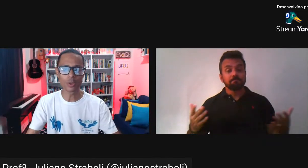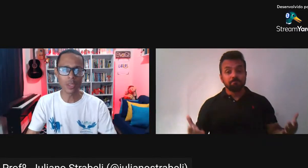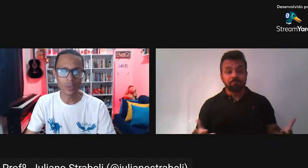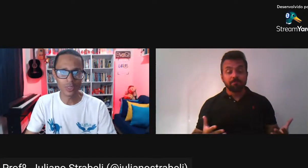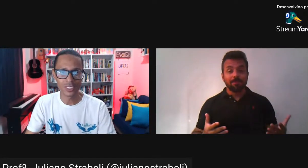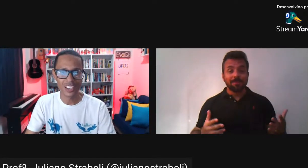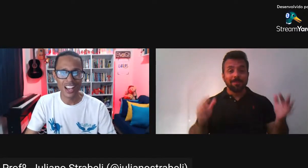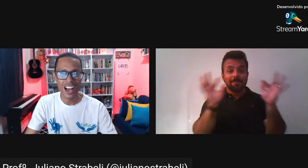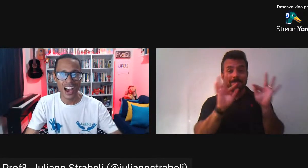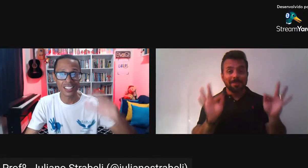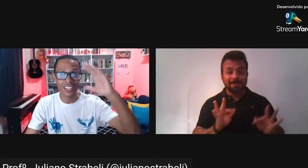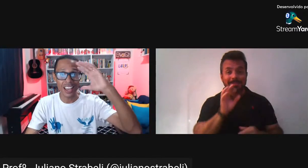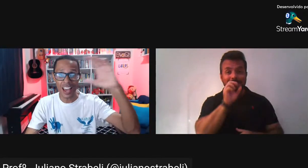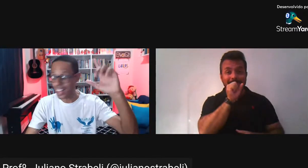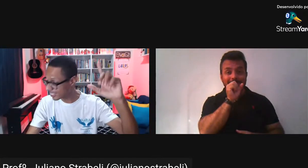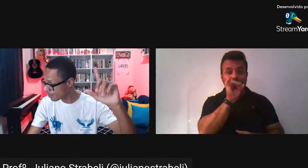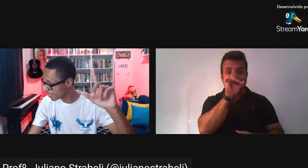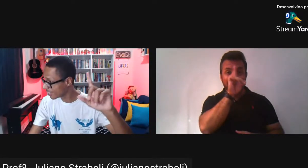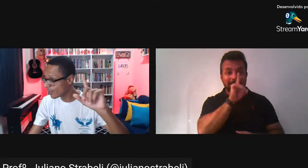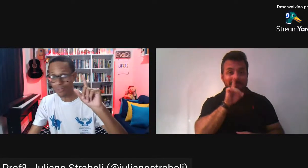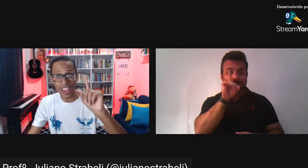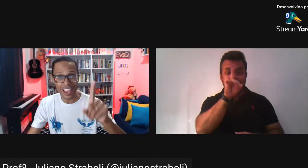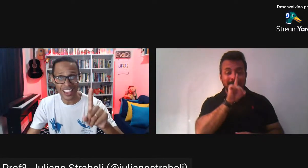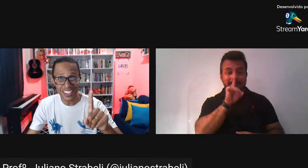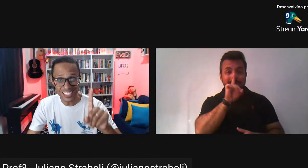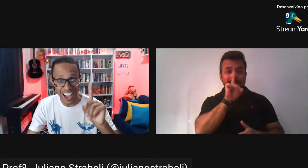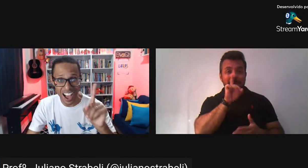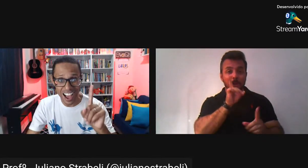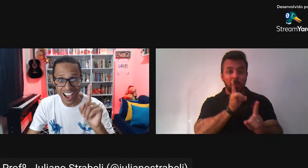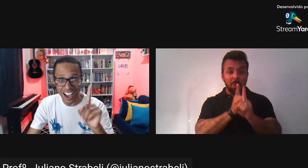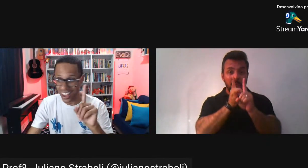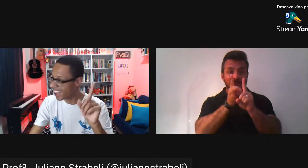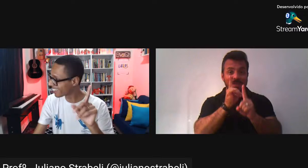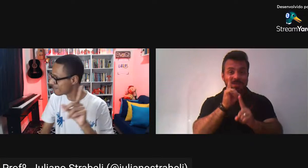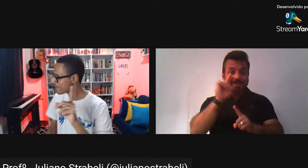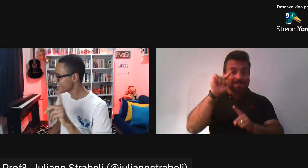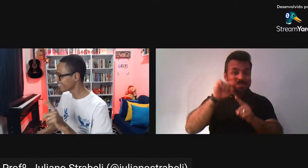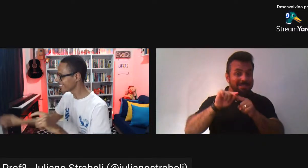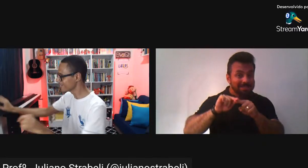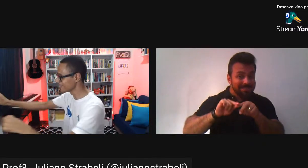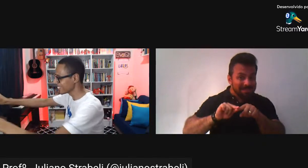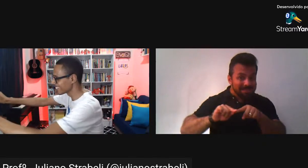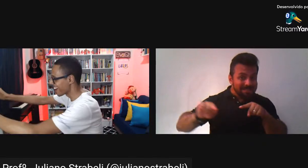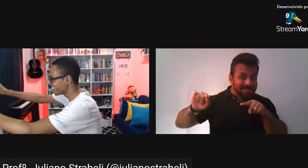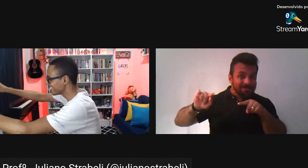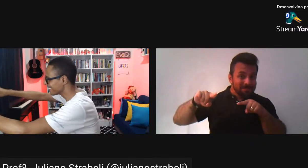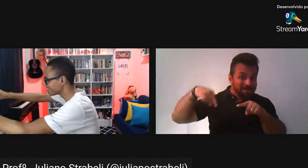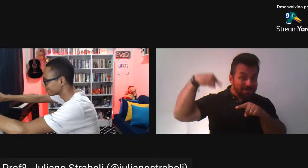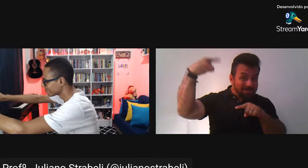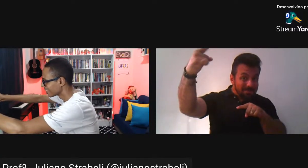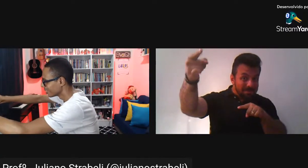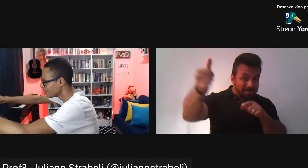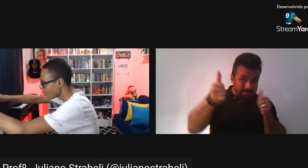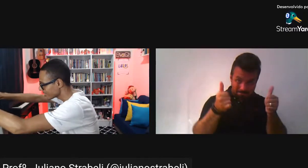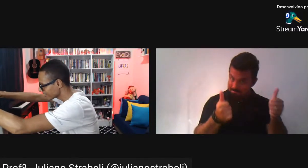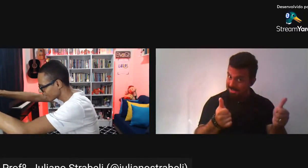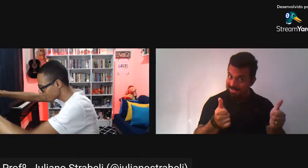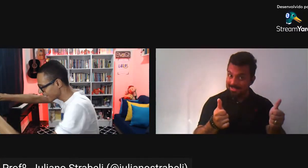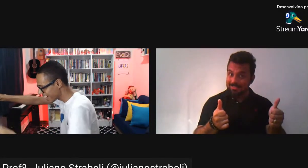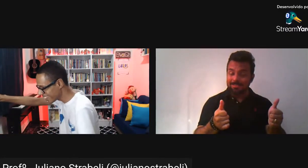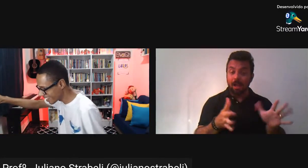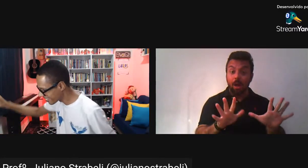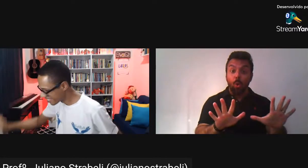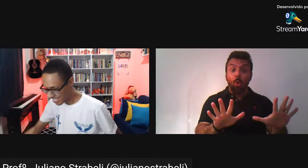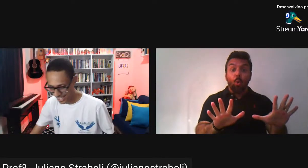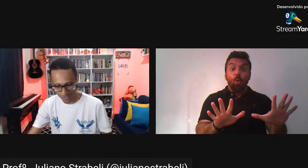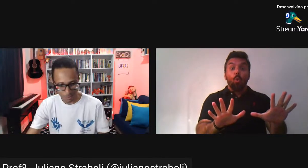E um bom domingo Até a semana que vem Ah Lembrei aqui De um detalhe Não posso deixar